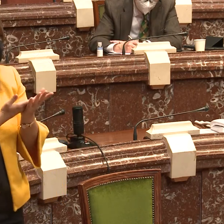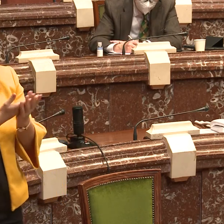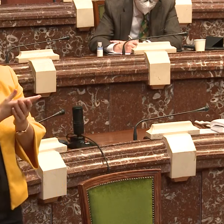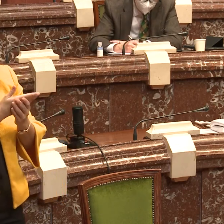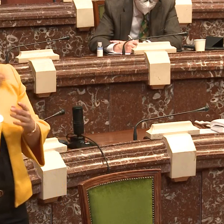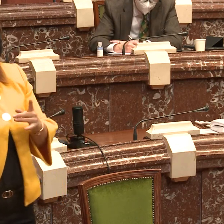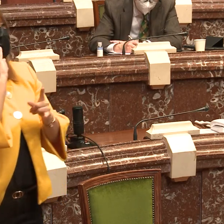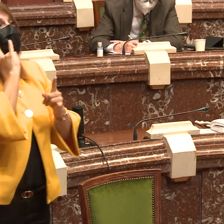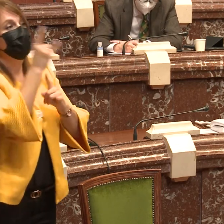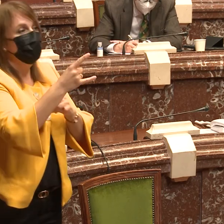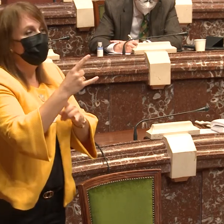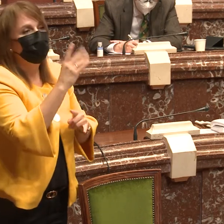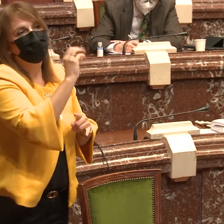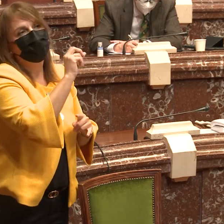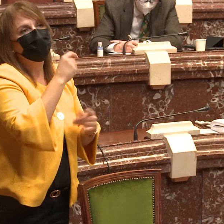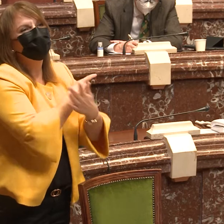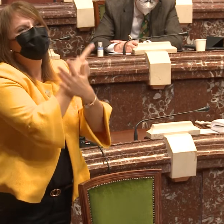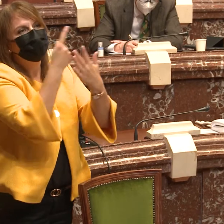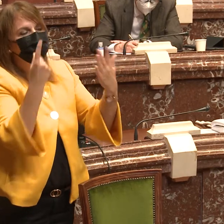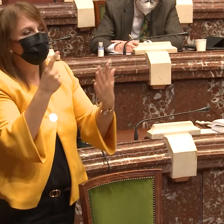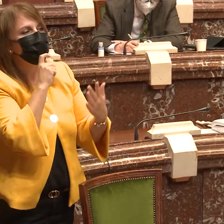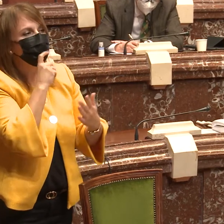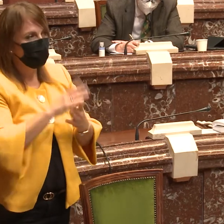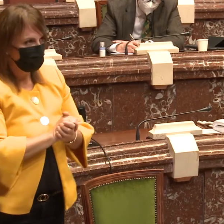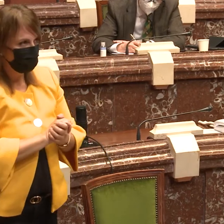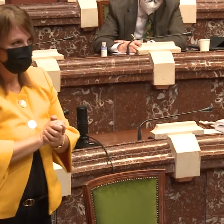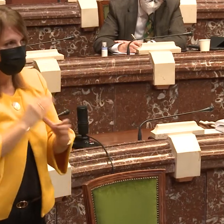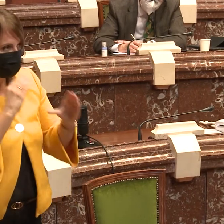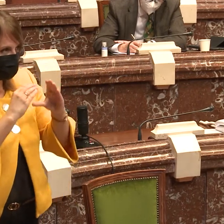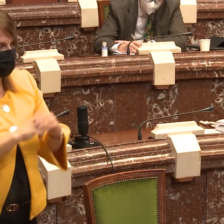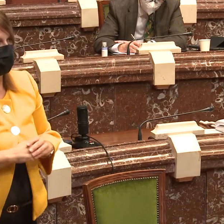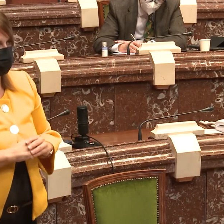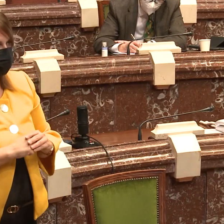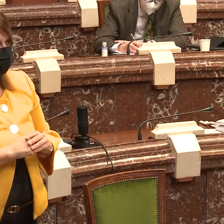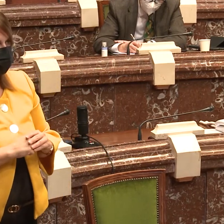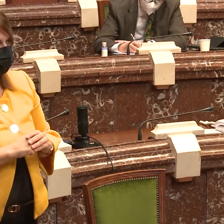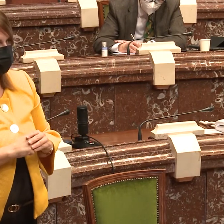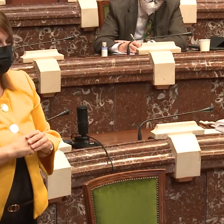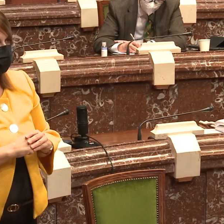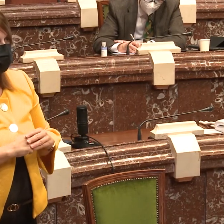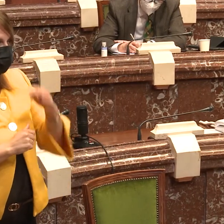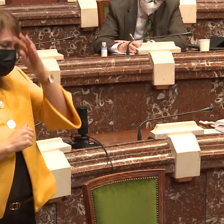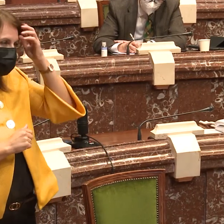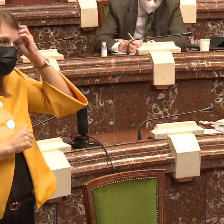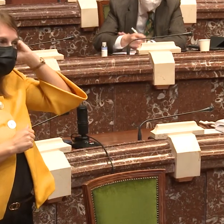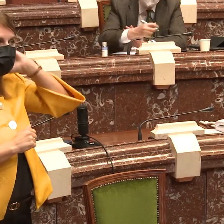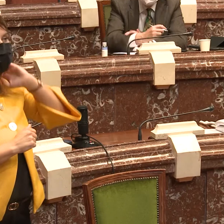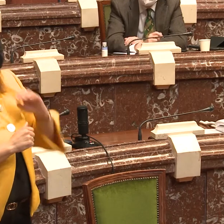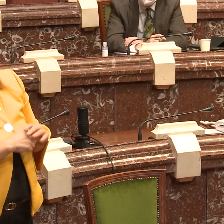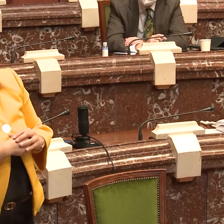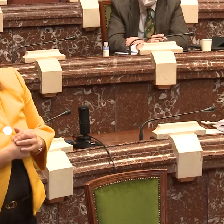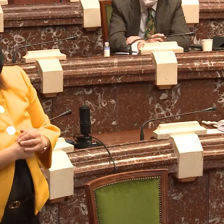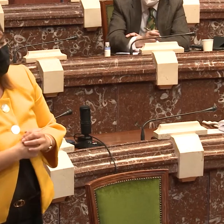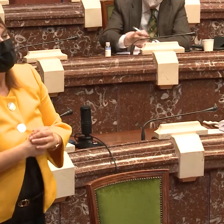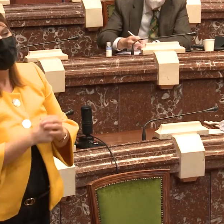contar con el exvisual, con el sistema de videointerpretación, porque si necesitan llamar al 016 desde ahí se les puede dar una